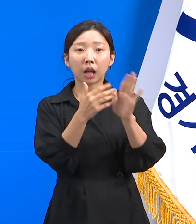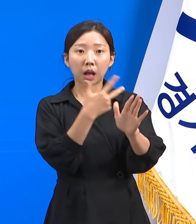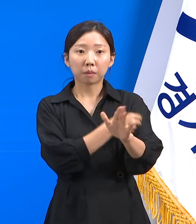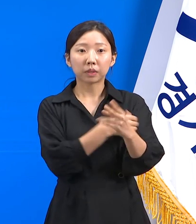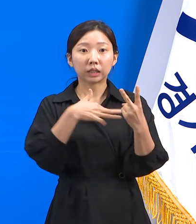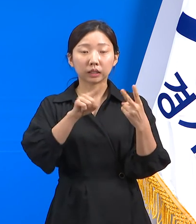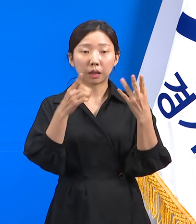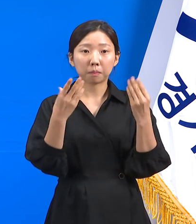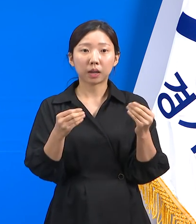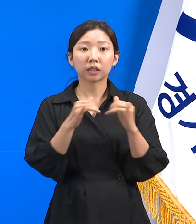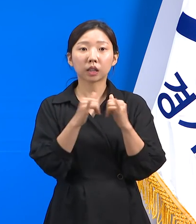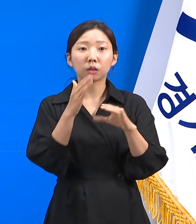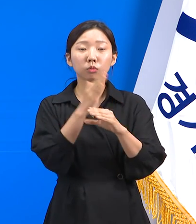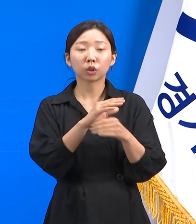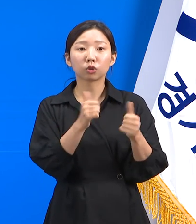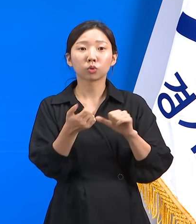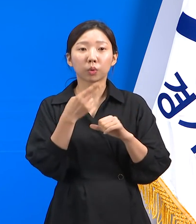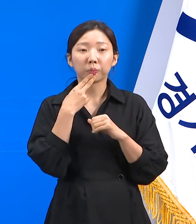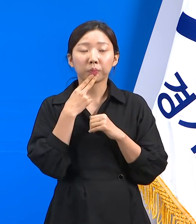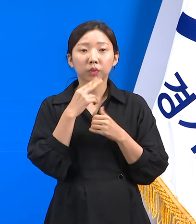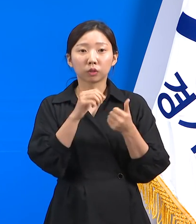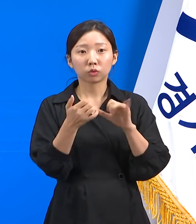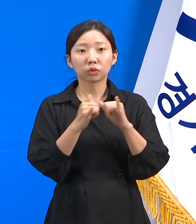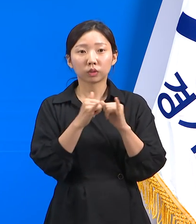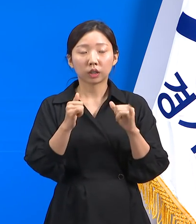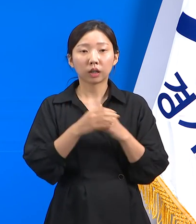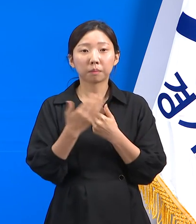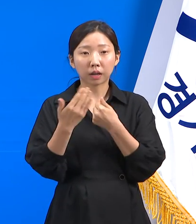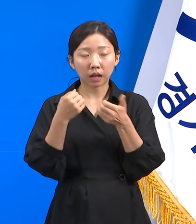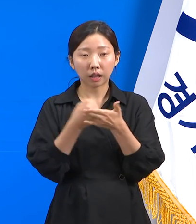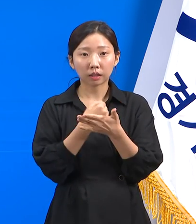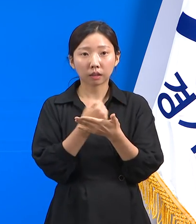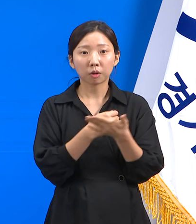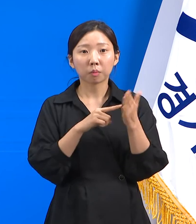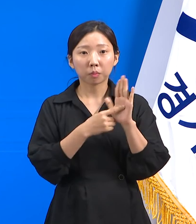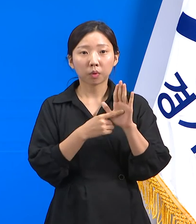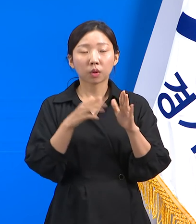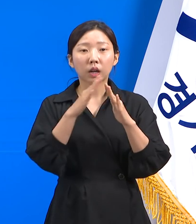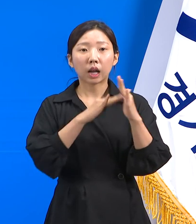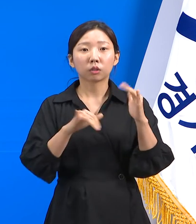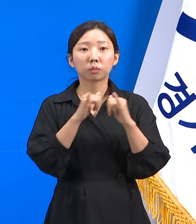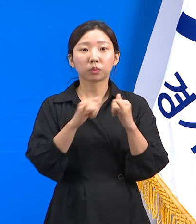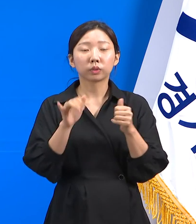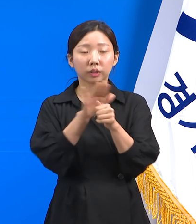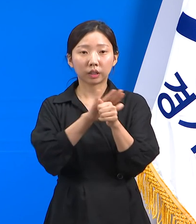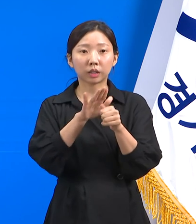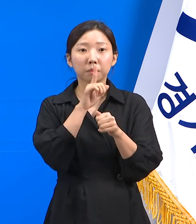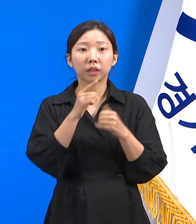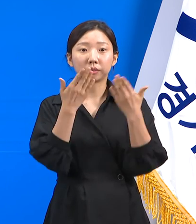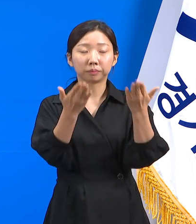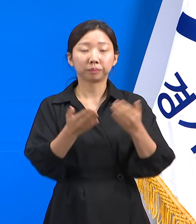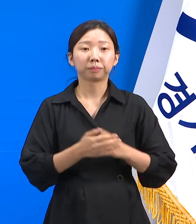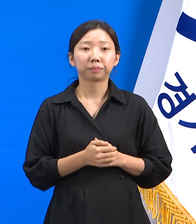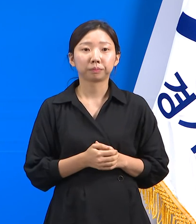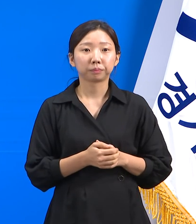발생하지 않았습니다. 상가 고인의 명복을 빌며 유가족 분들께 깊은 애도의 말씀을 드립니다.